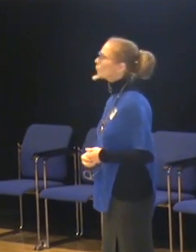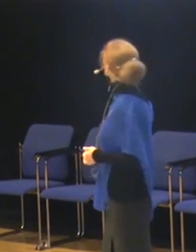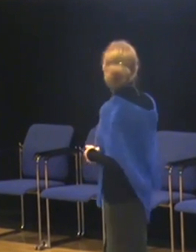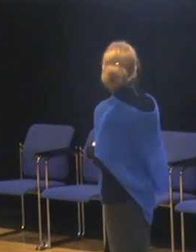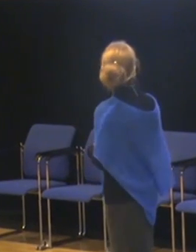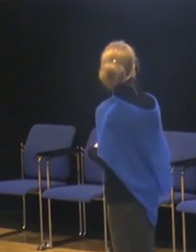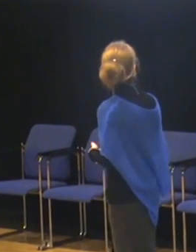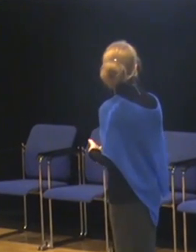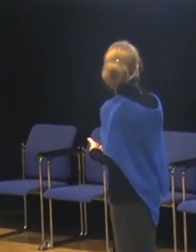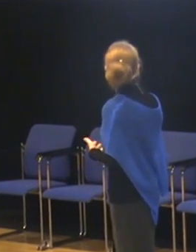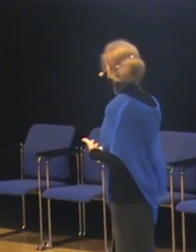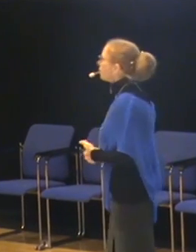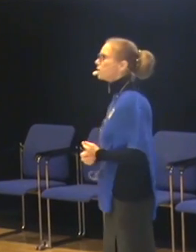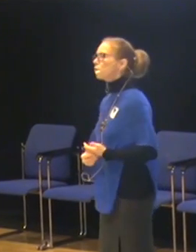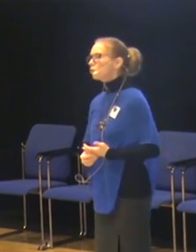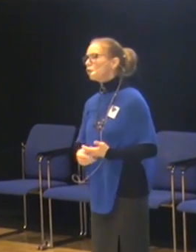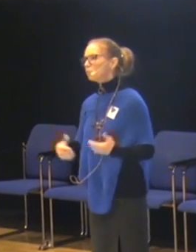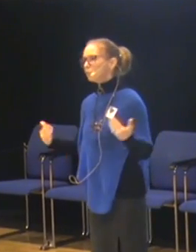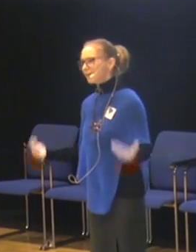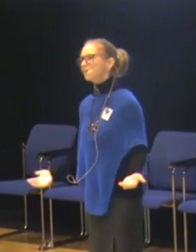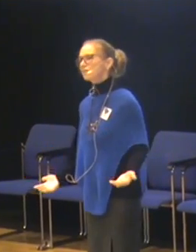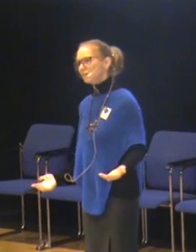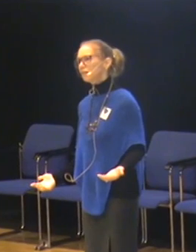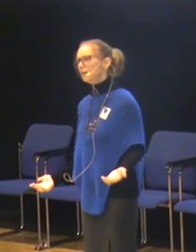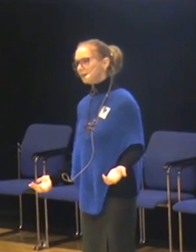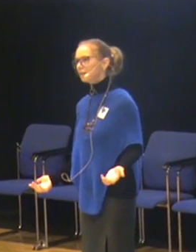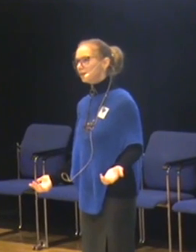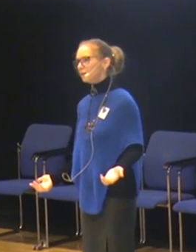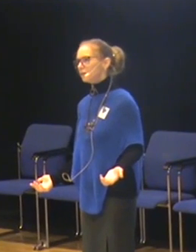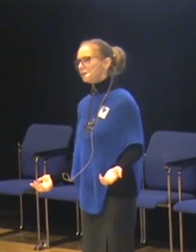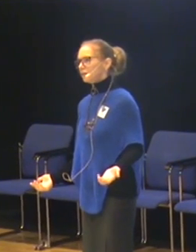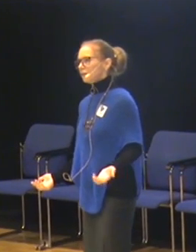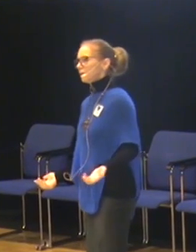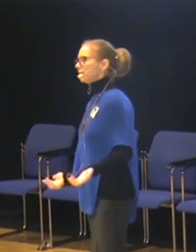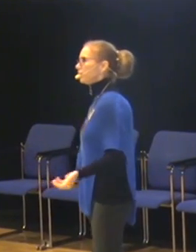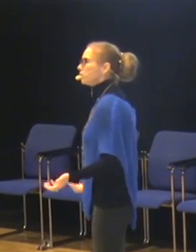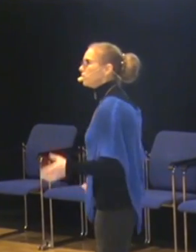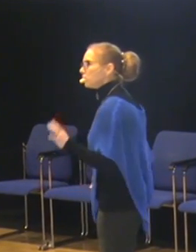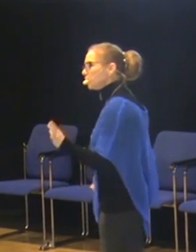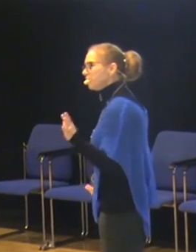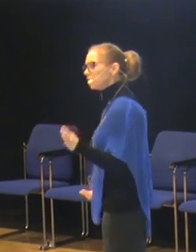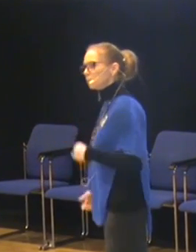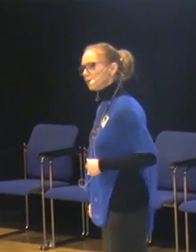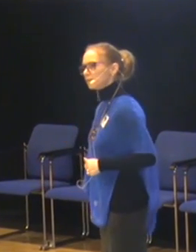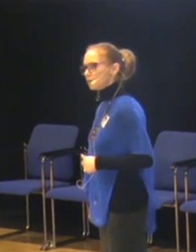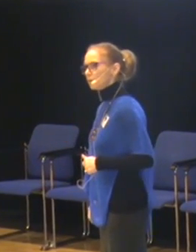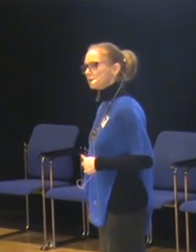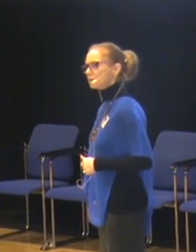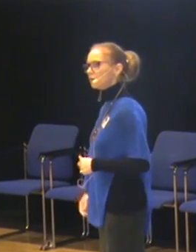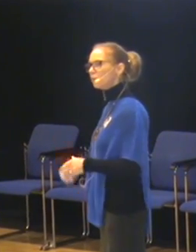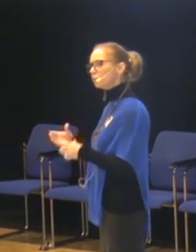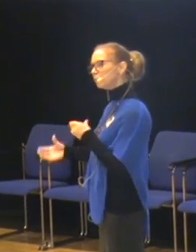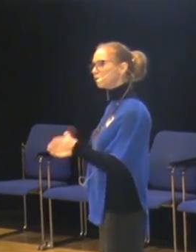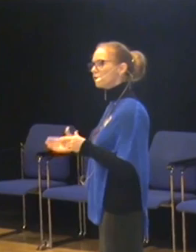Erfarenhet från klasser. Och jag har jobbat med klass hela tiden. Det är en skillnad på det anser jag.